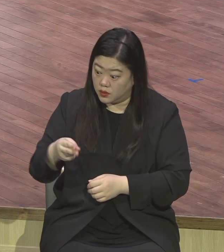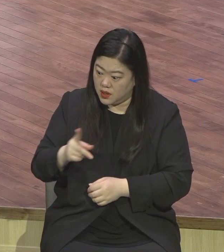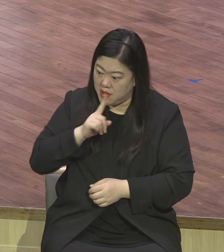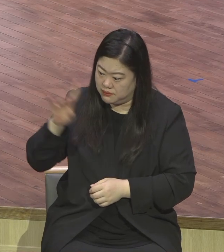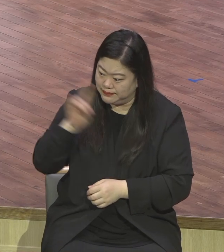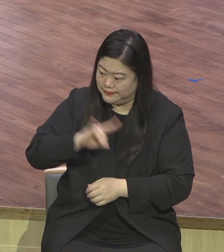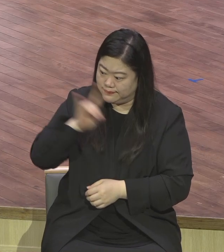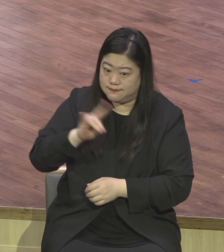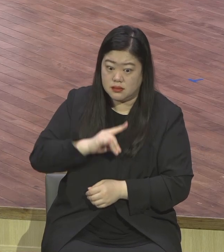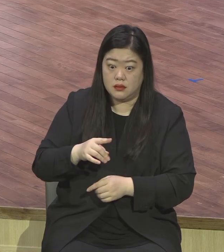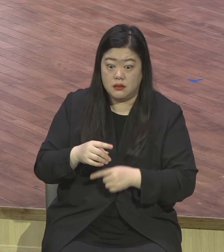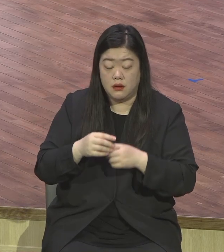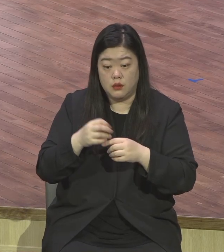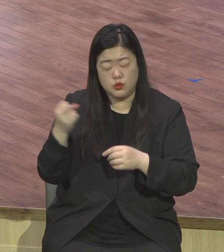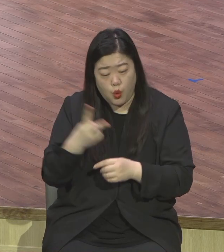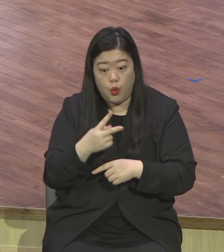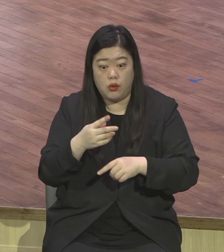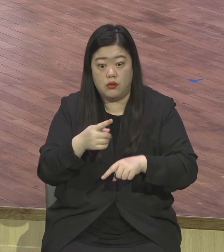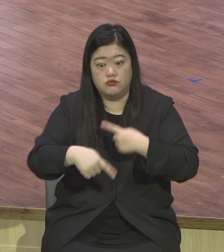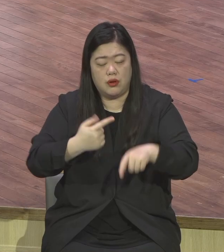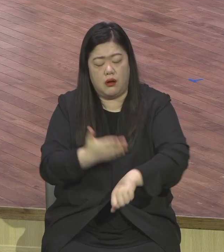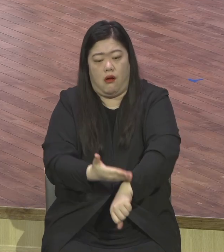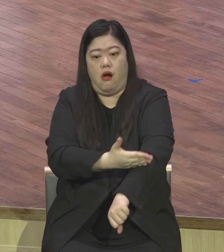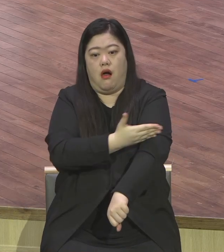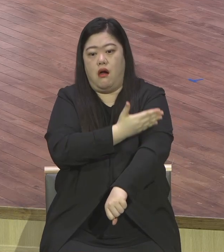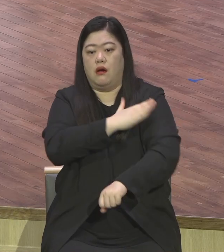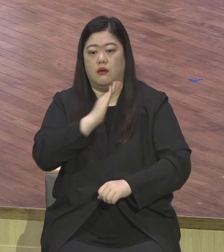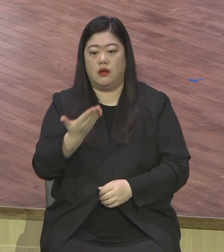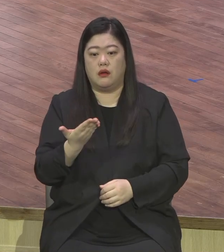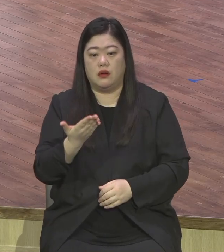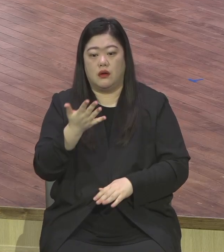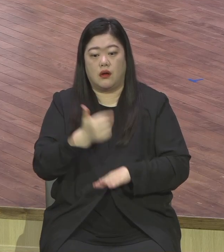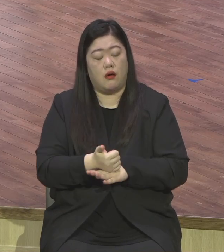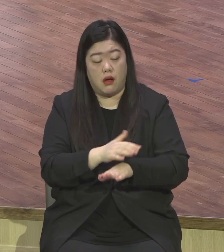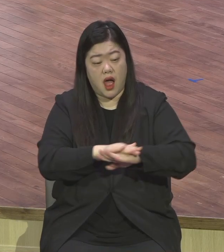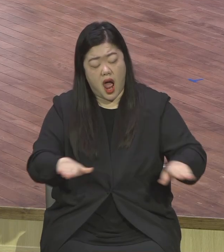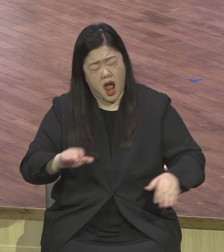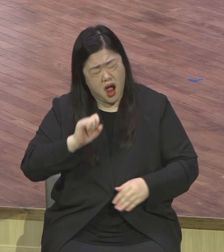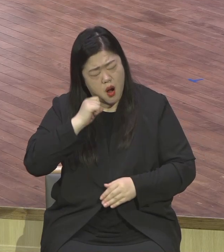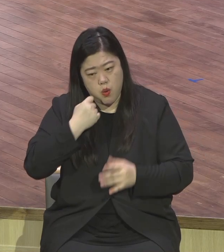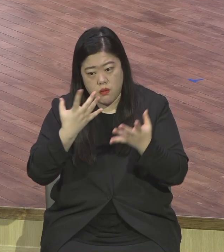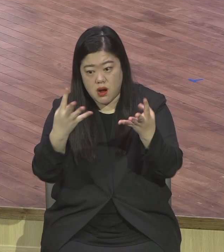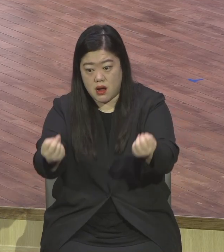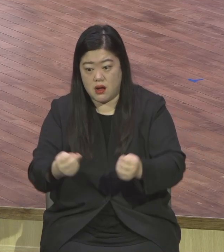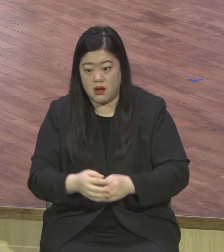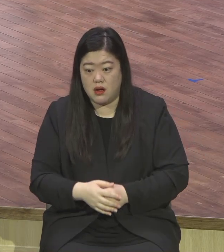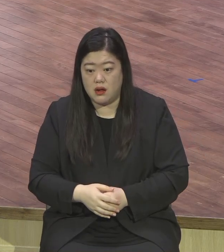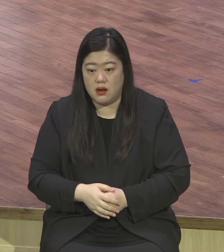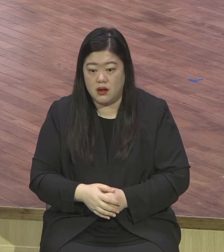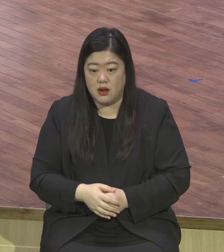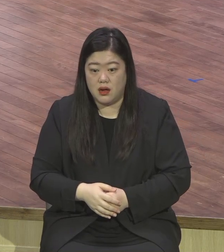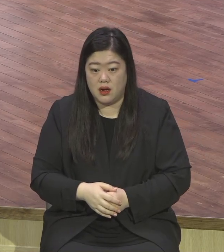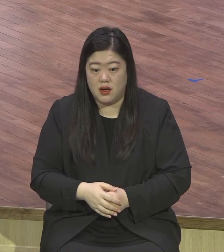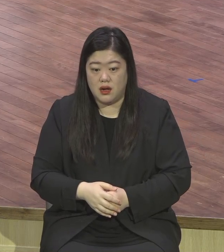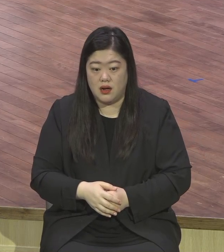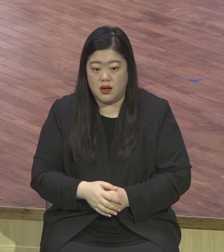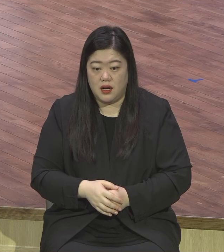많이 그렇게 봤습니다. 오해가 오해를 나타나면 극단적